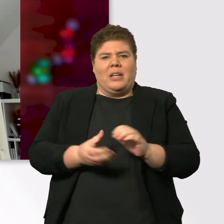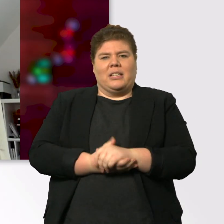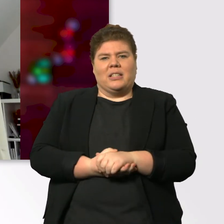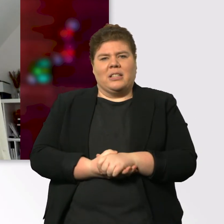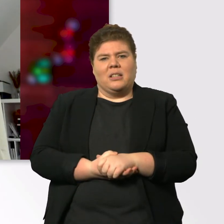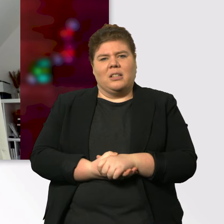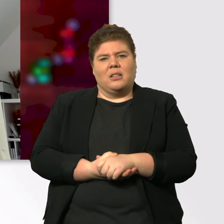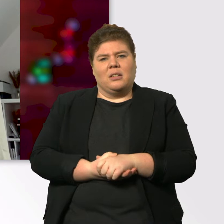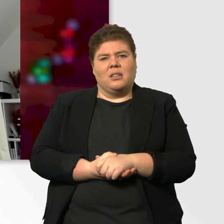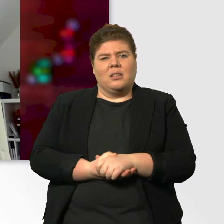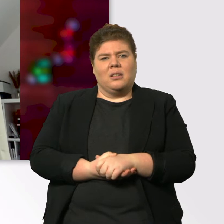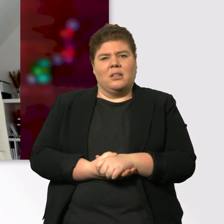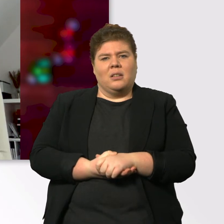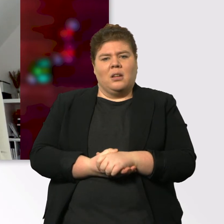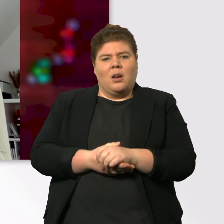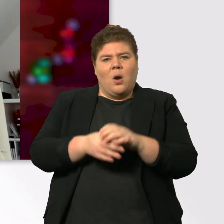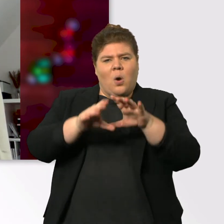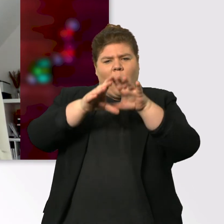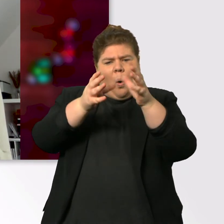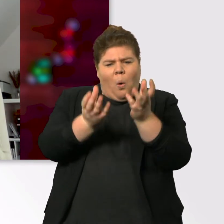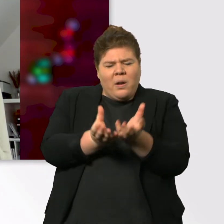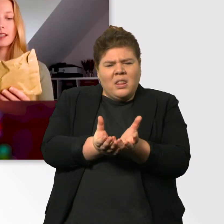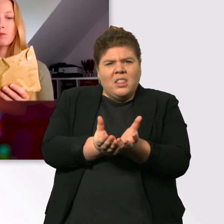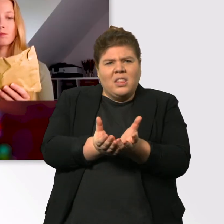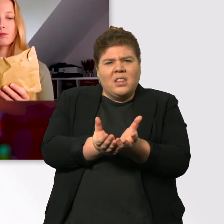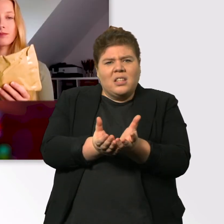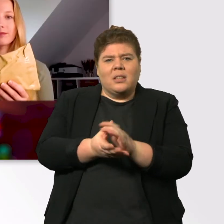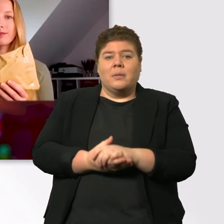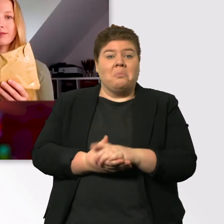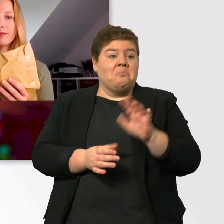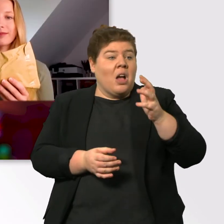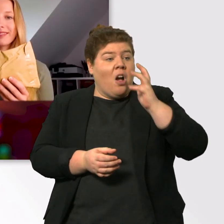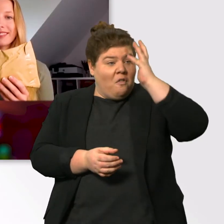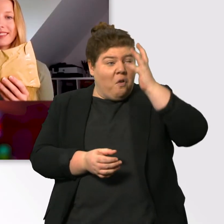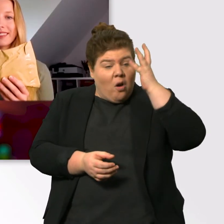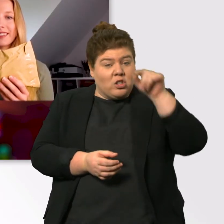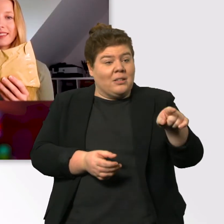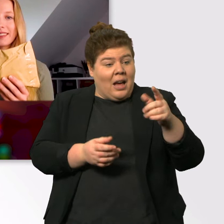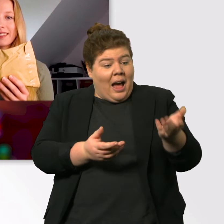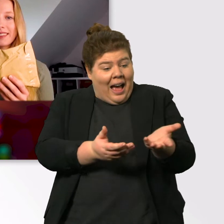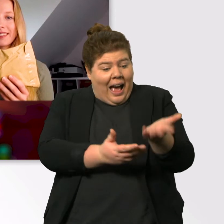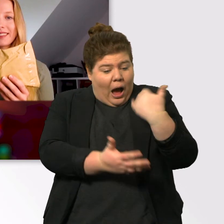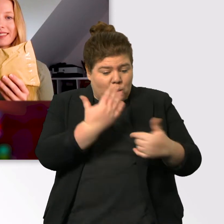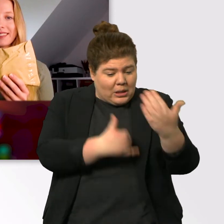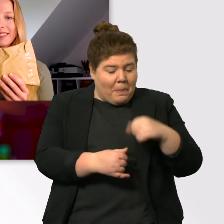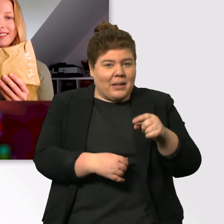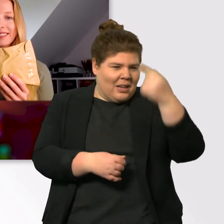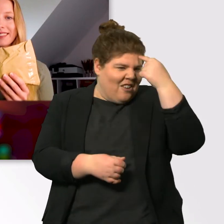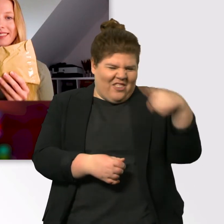Grund teilweise. Und ich kann mir vorstellen, dass selbst wenn du es ausgepackt hast, du nicht genau weißt, was es ist. Also